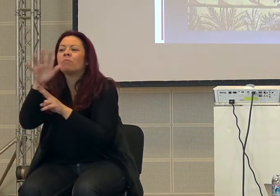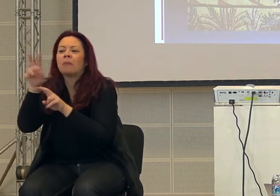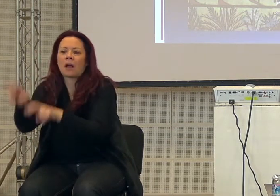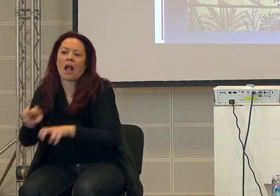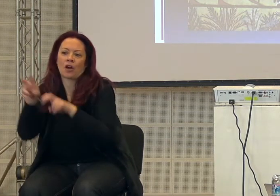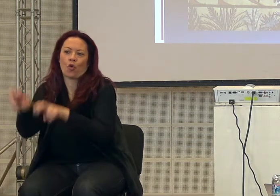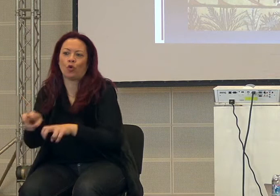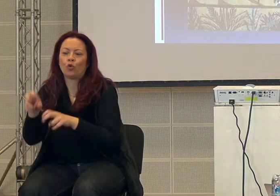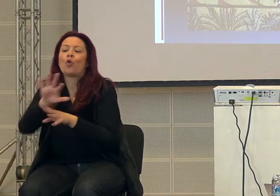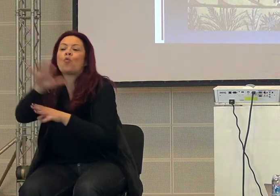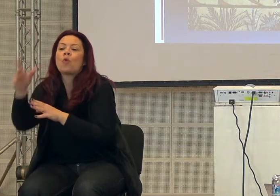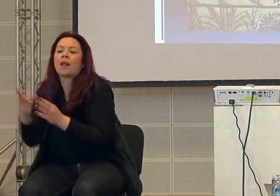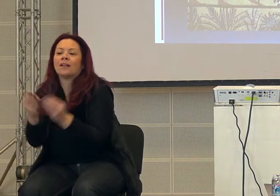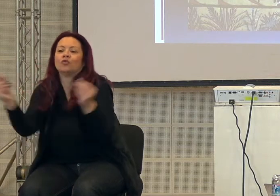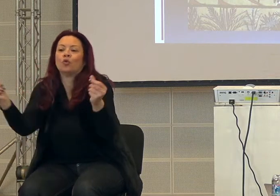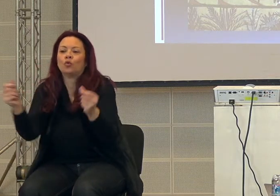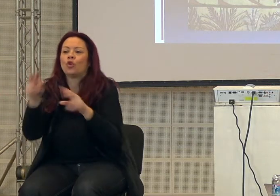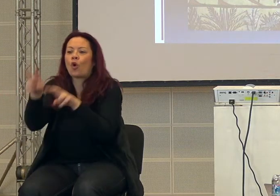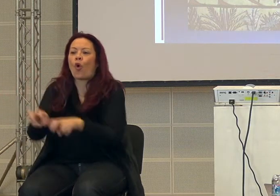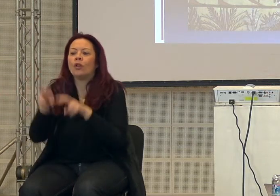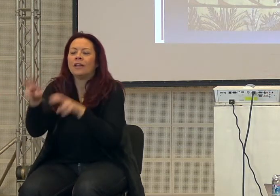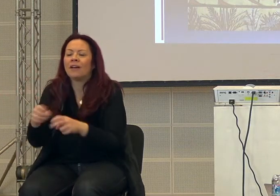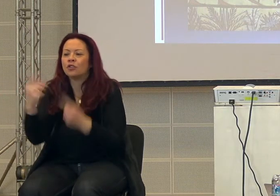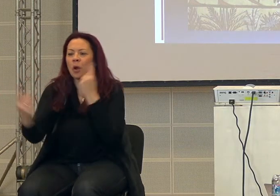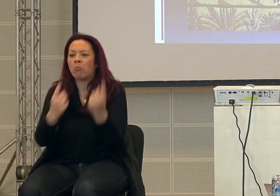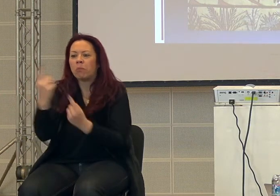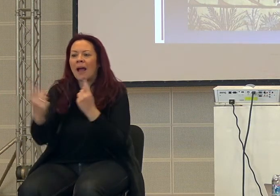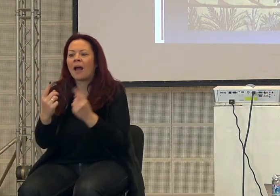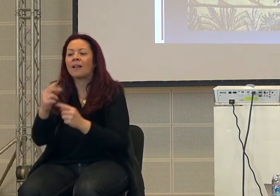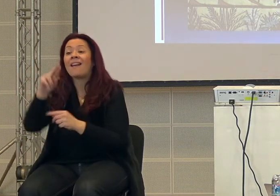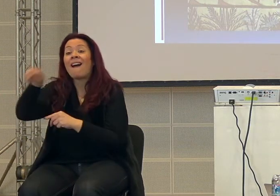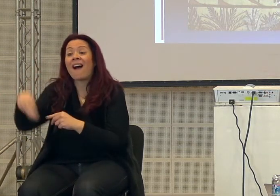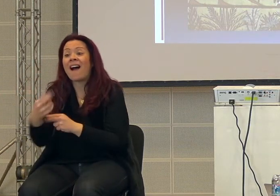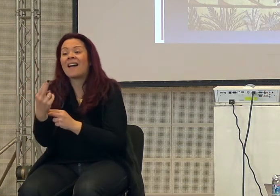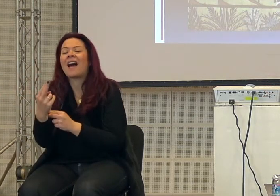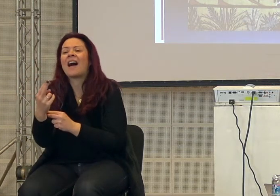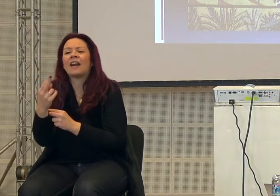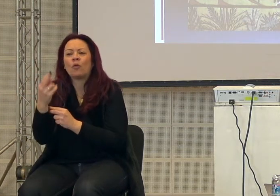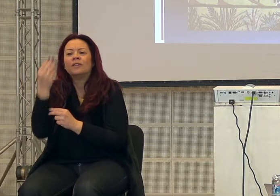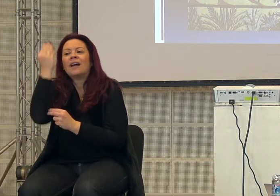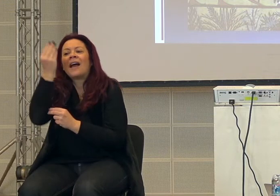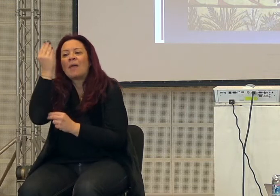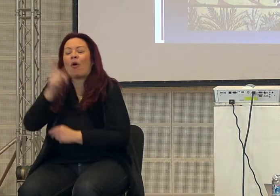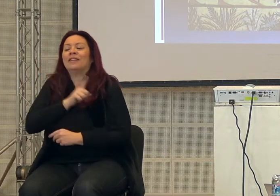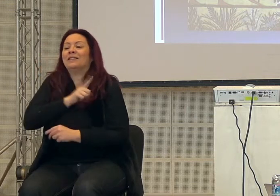'agricoltura, cioè verso la coltivazione e la domesticazione delle piante. Rari fa, questa è la mia ipotesi, scusate,